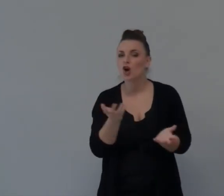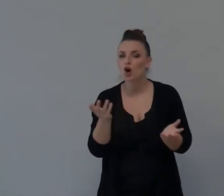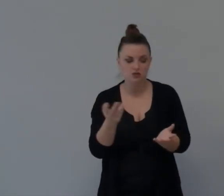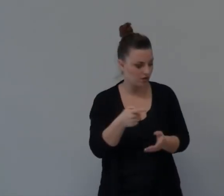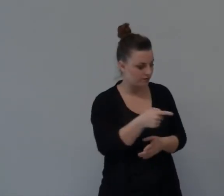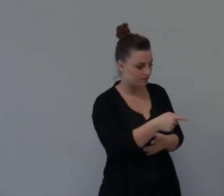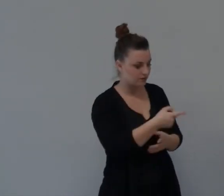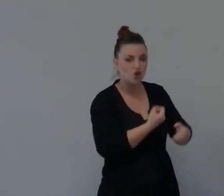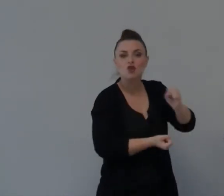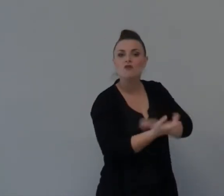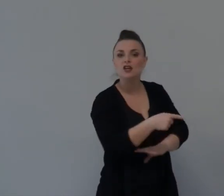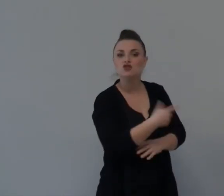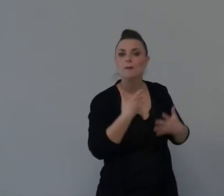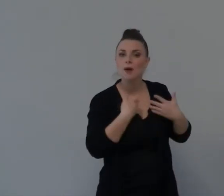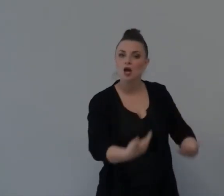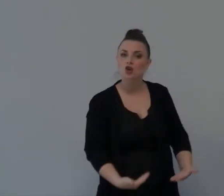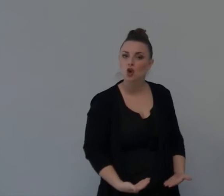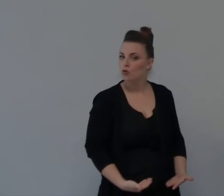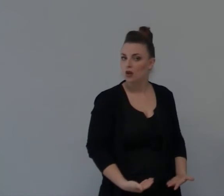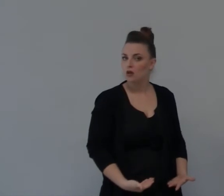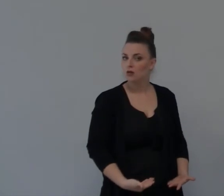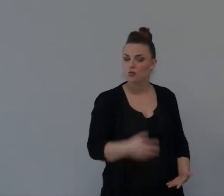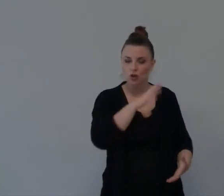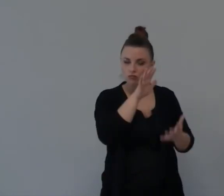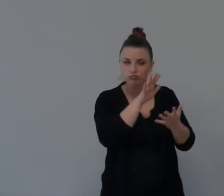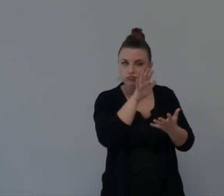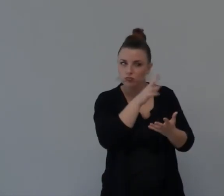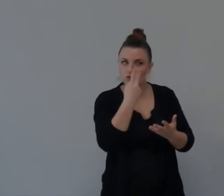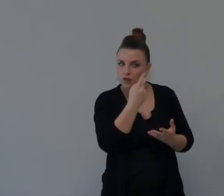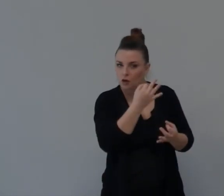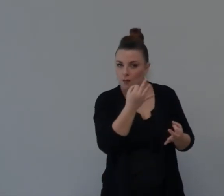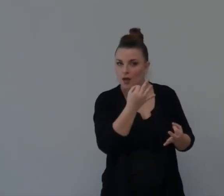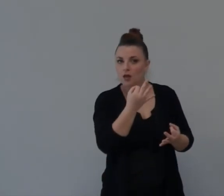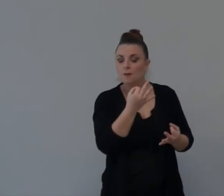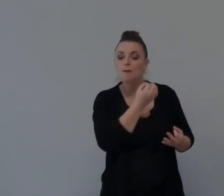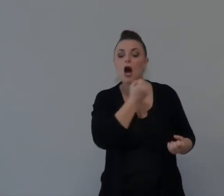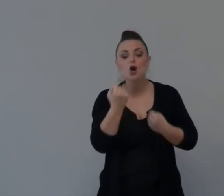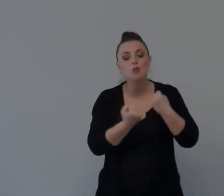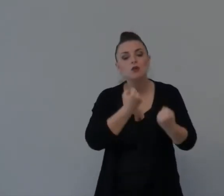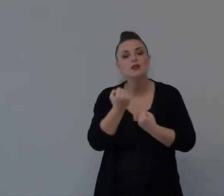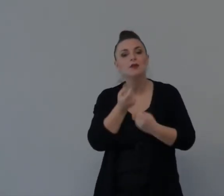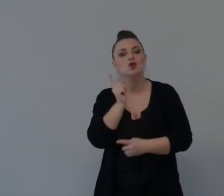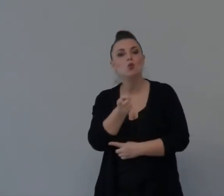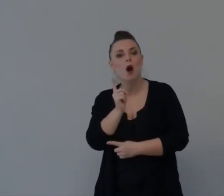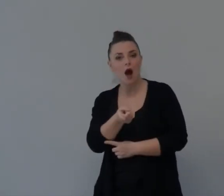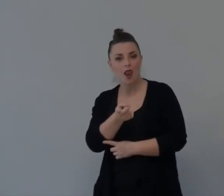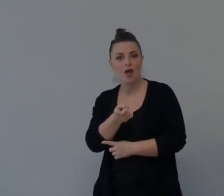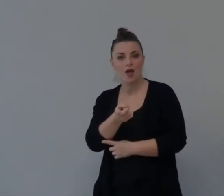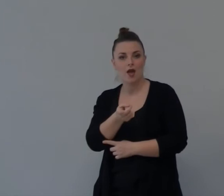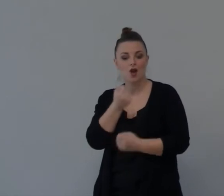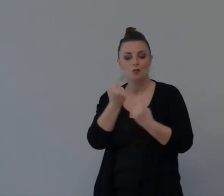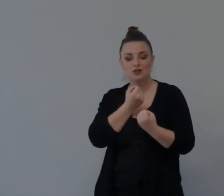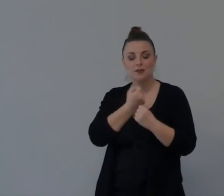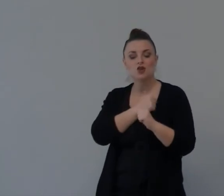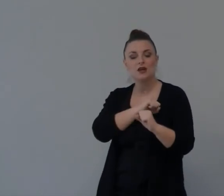Ma Hanno Agito Come Credenti A tempo Pieno Nel